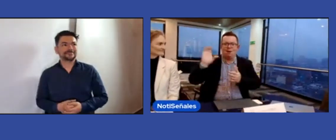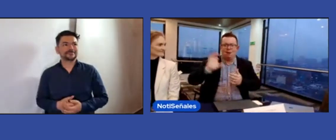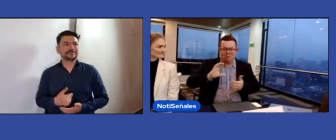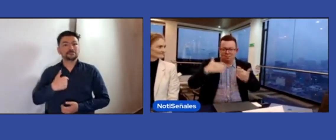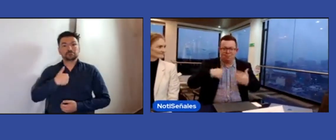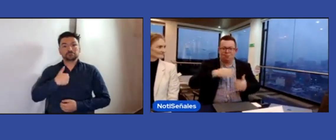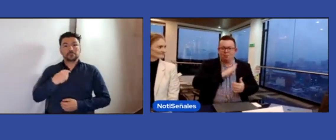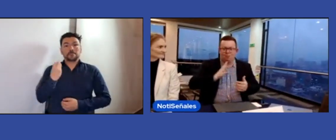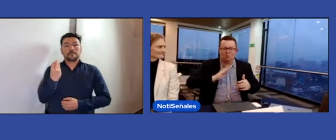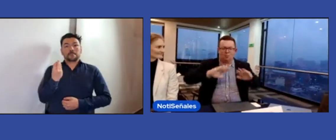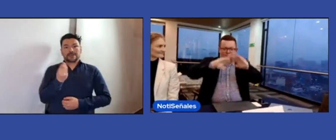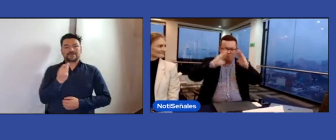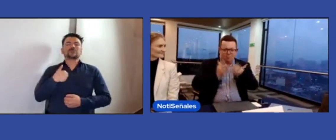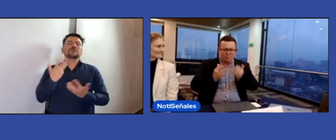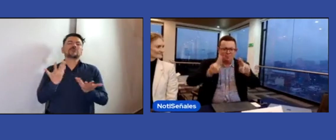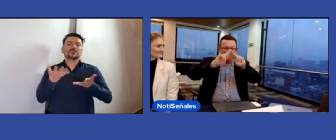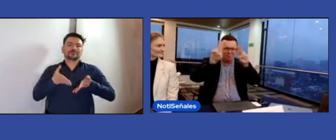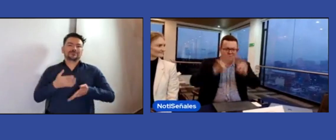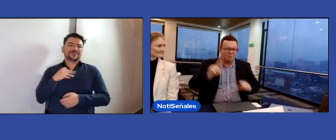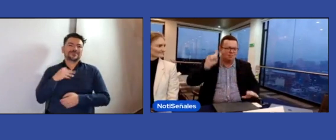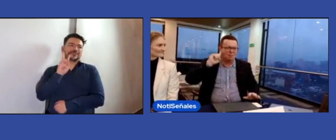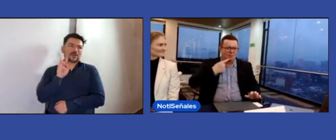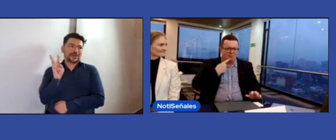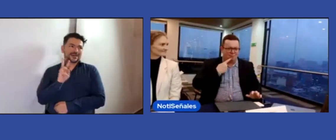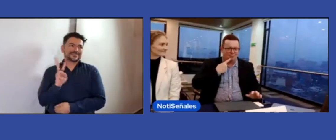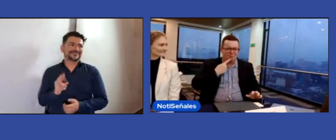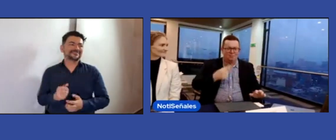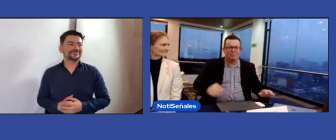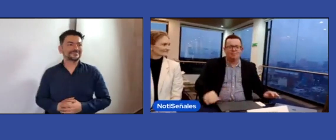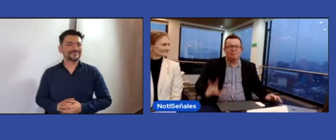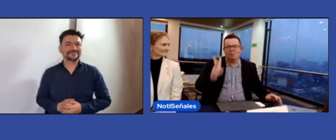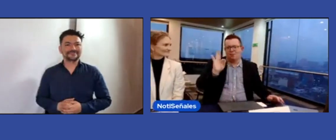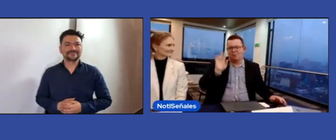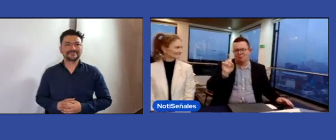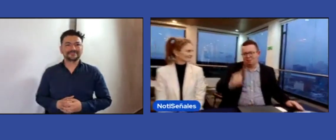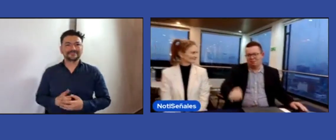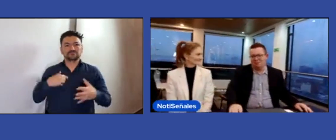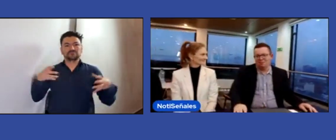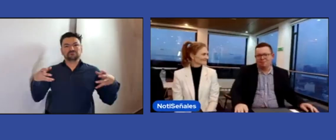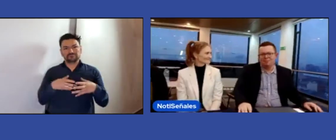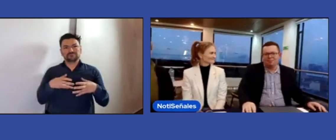Vivo en Caracas, la capital de Venezuela, y hago parte de la Federación Mundial de Sordos.